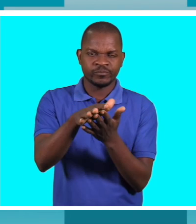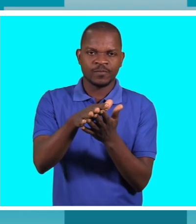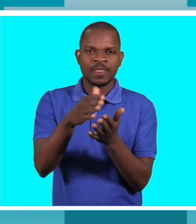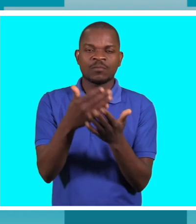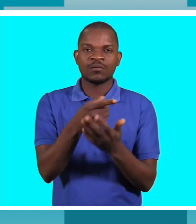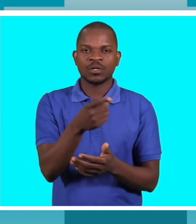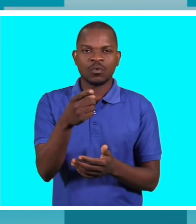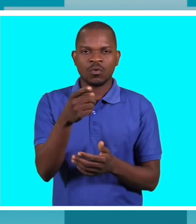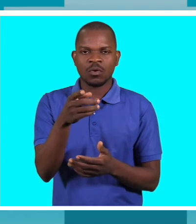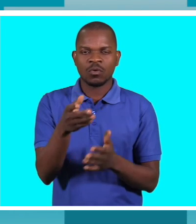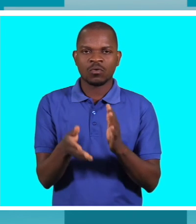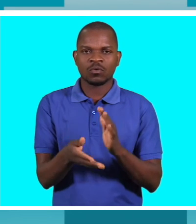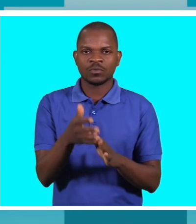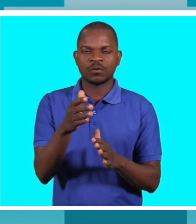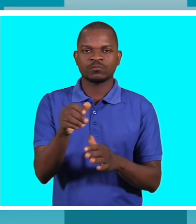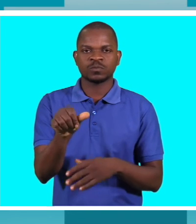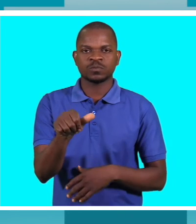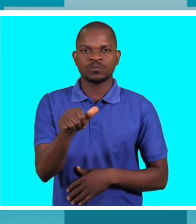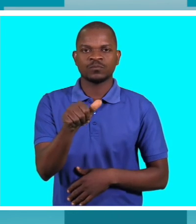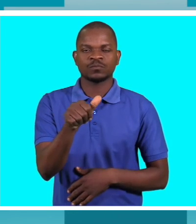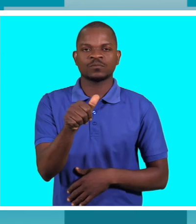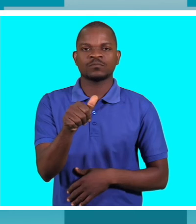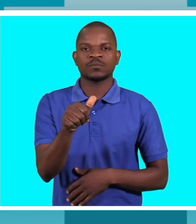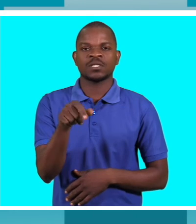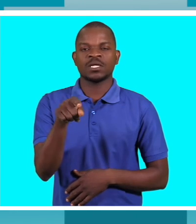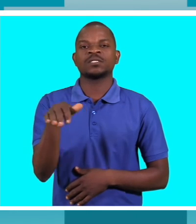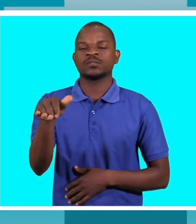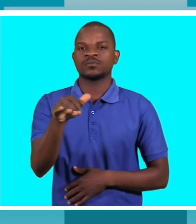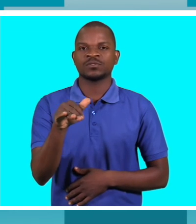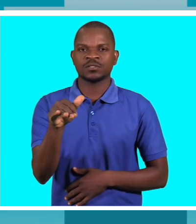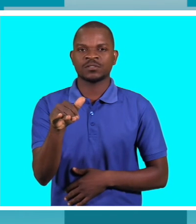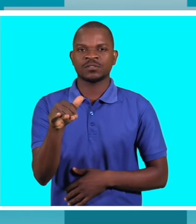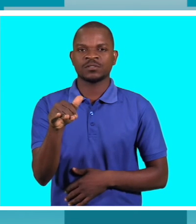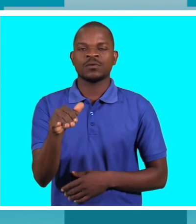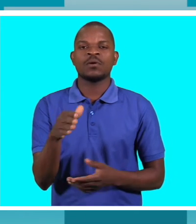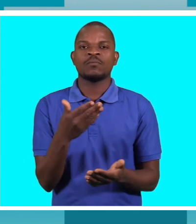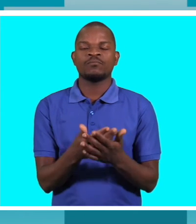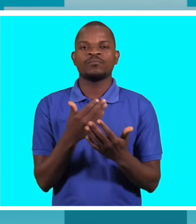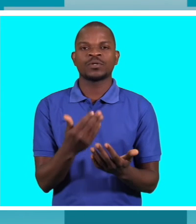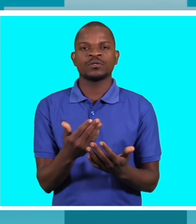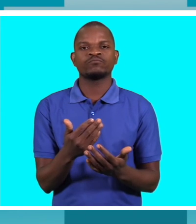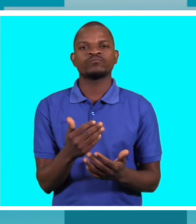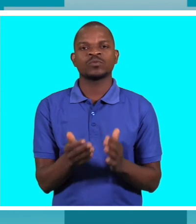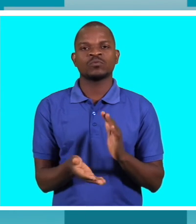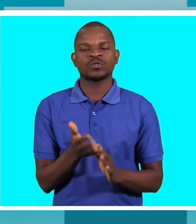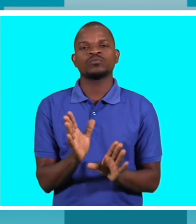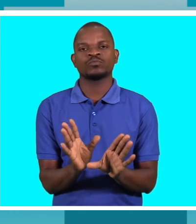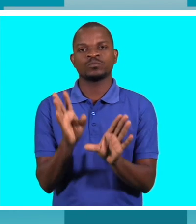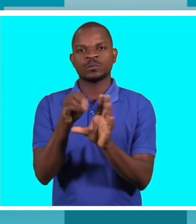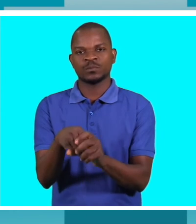capacidades a nível das bases para que cada vez mais incluamos as pessoas